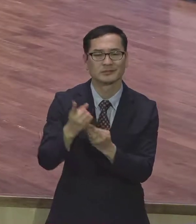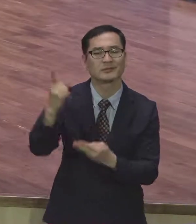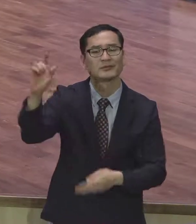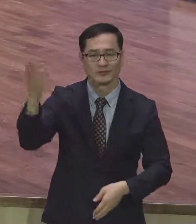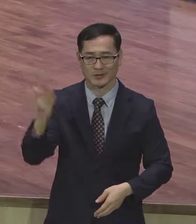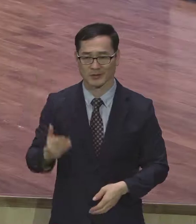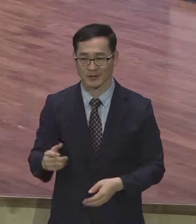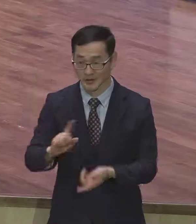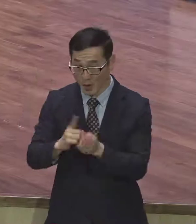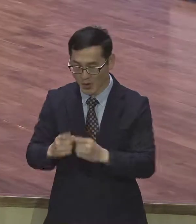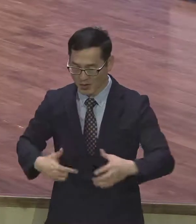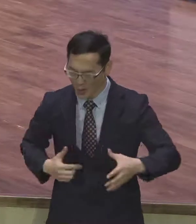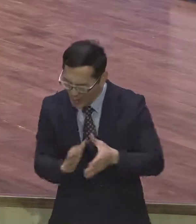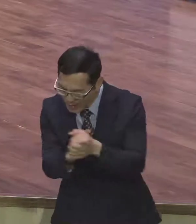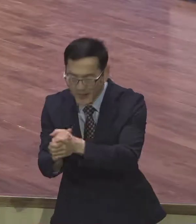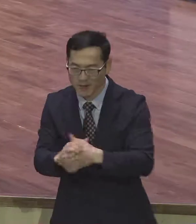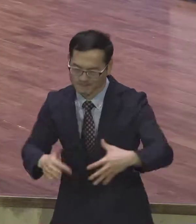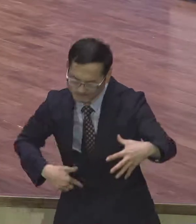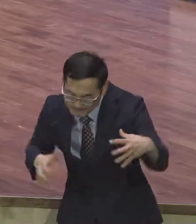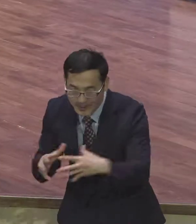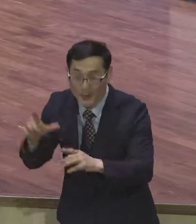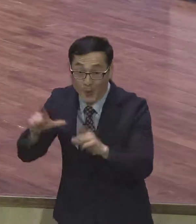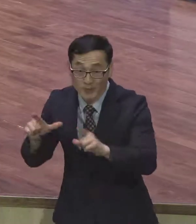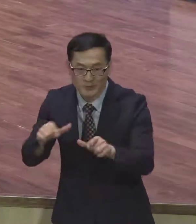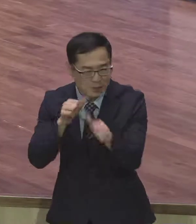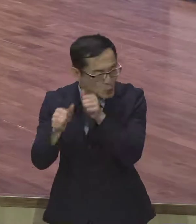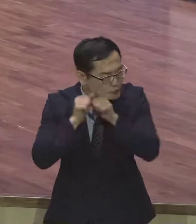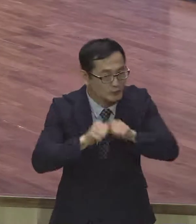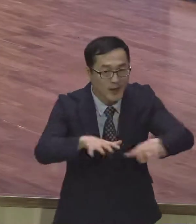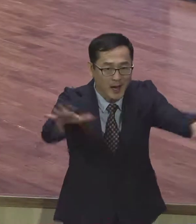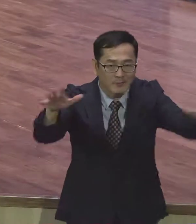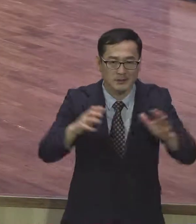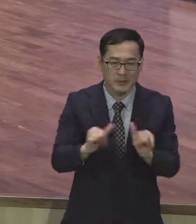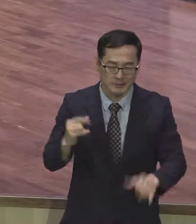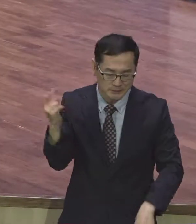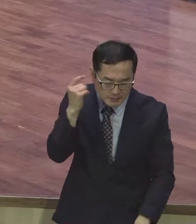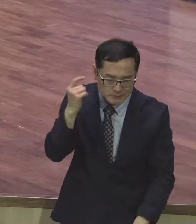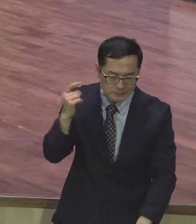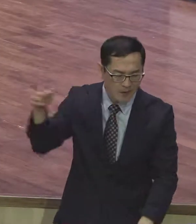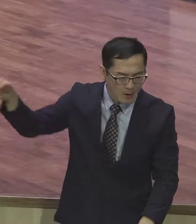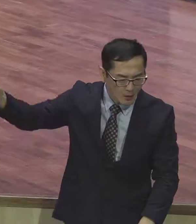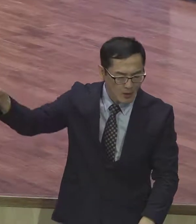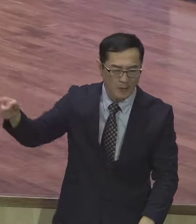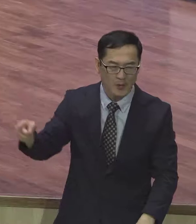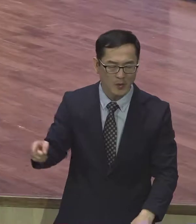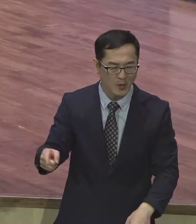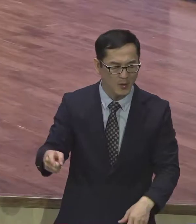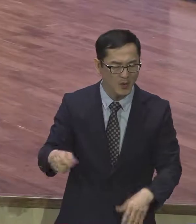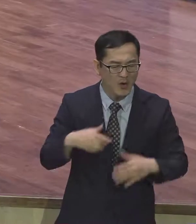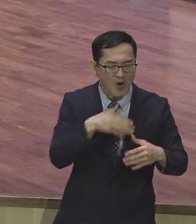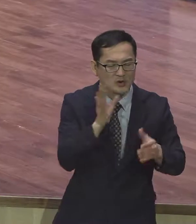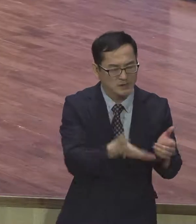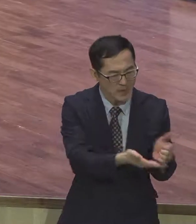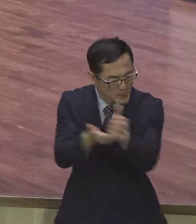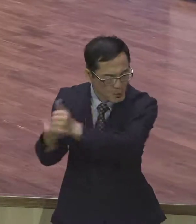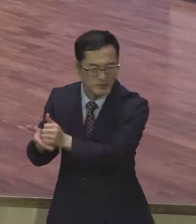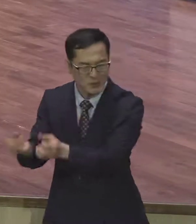나게 돼요 예원교에 대한 소문이 우리가 지역 어르신들 모시고 잔치하고 또 랩너 어리